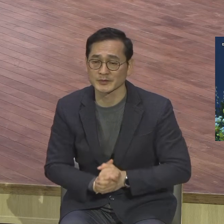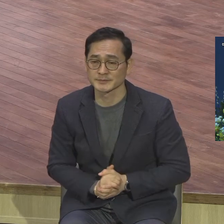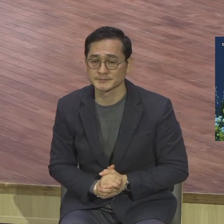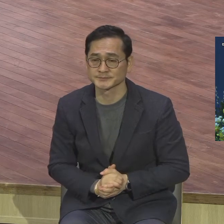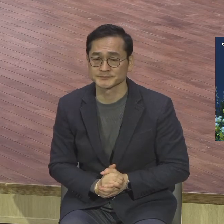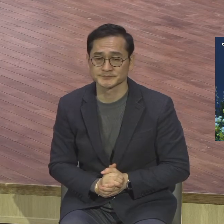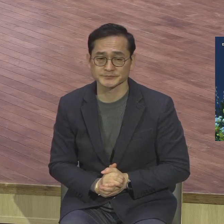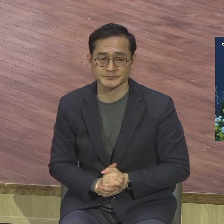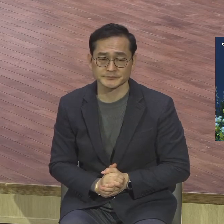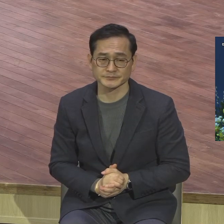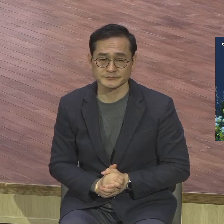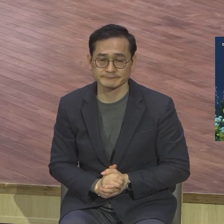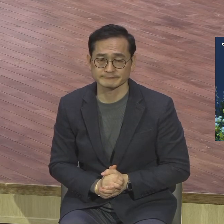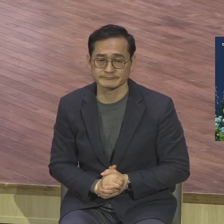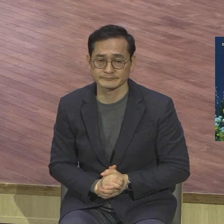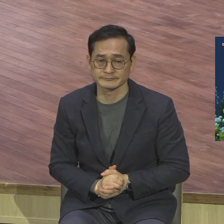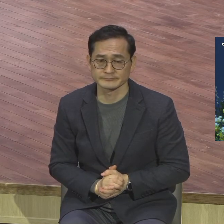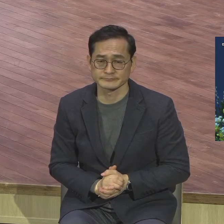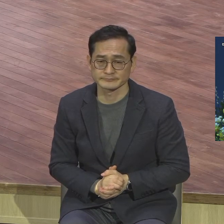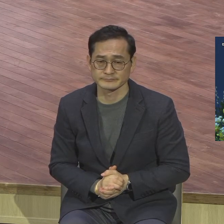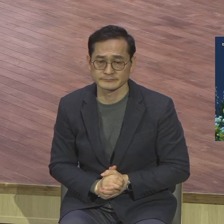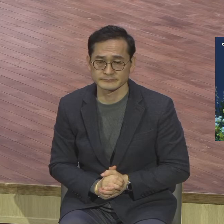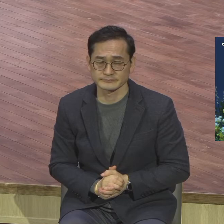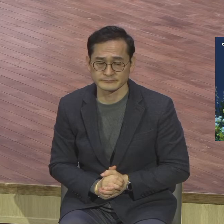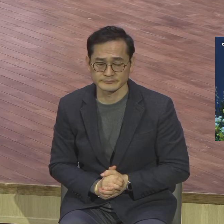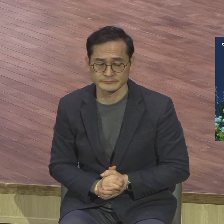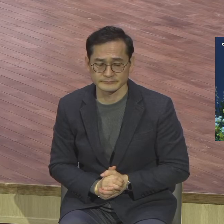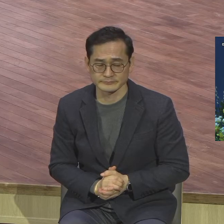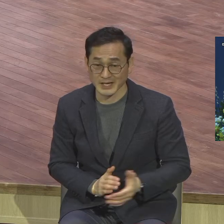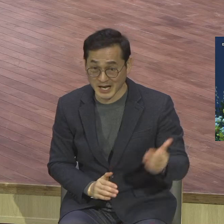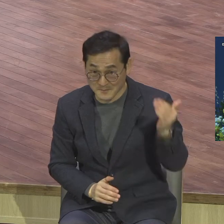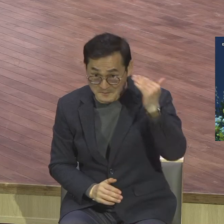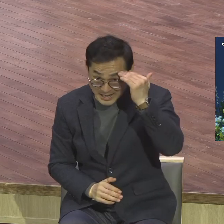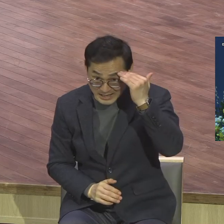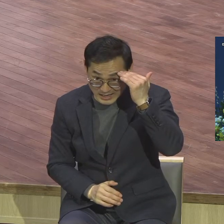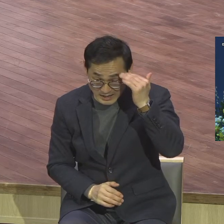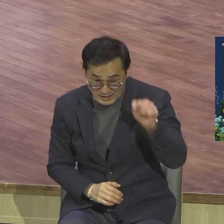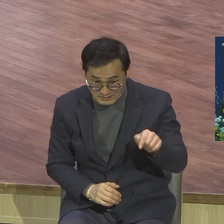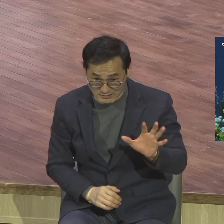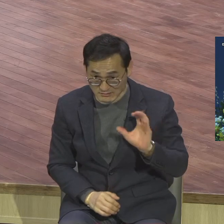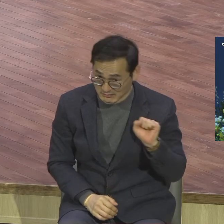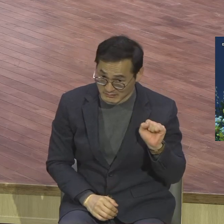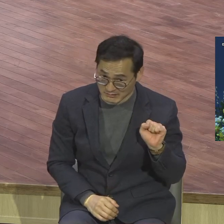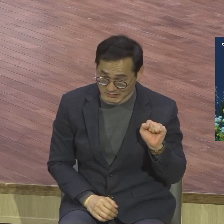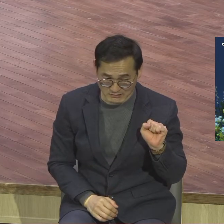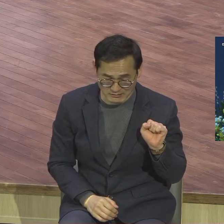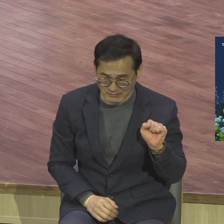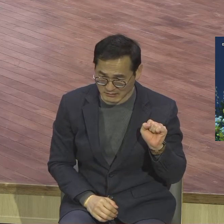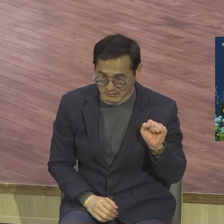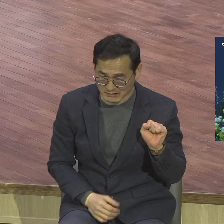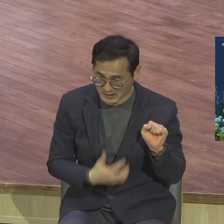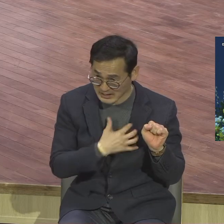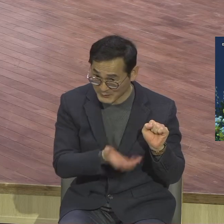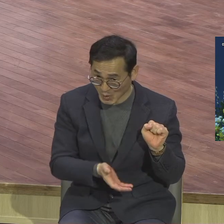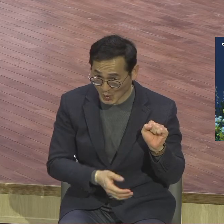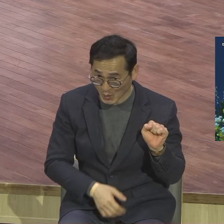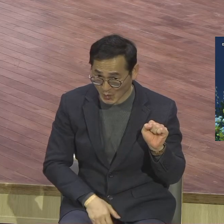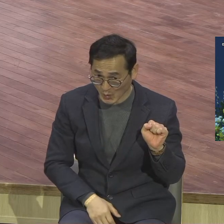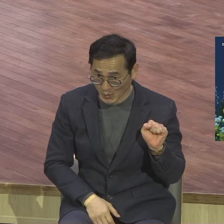방해되는 것 그거 없으면요 완전 자유를 못해요 완전 자유할 수 있거든요 다